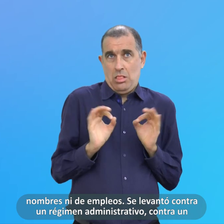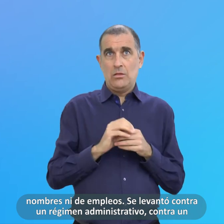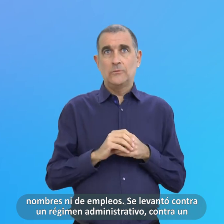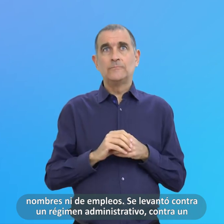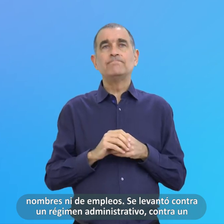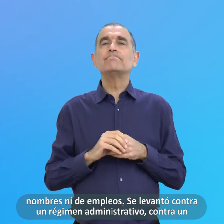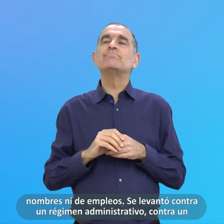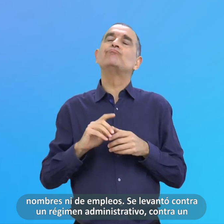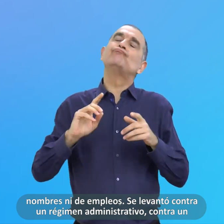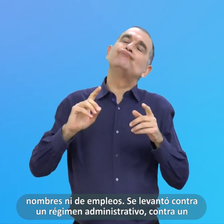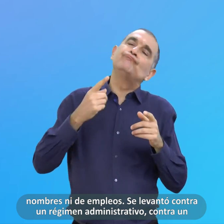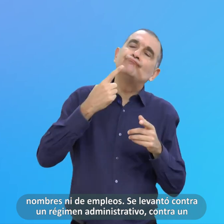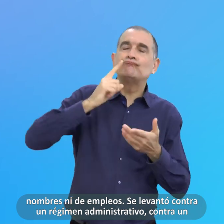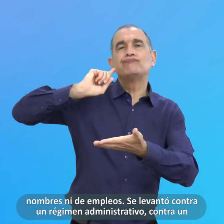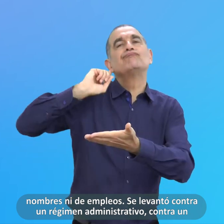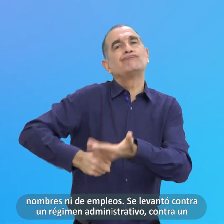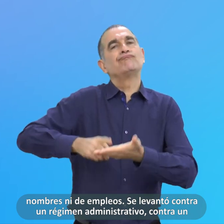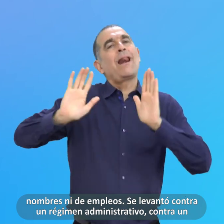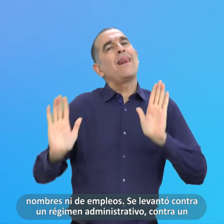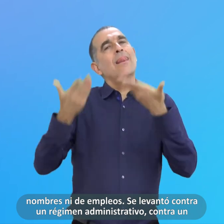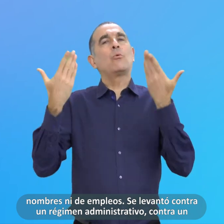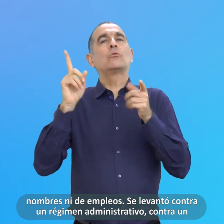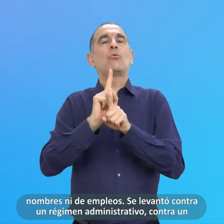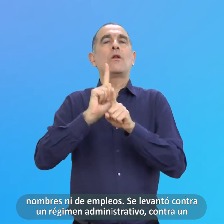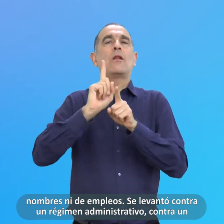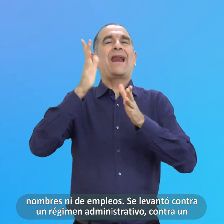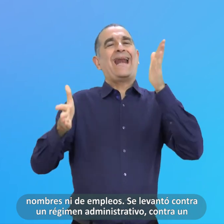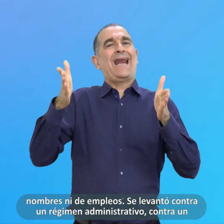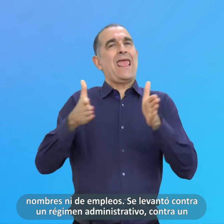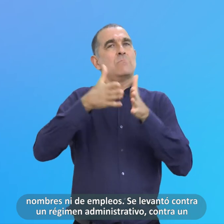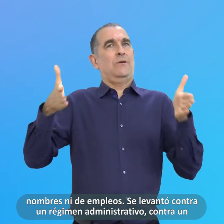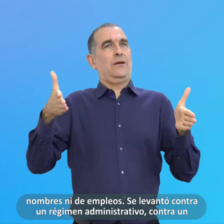Se Se Levantó Contra Un Régimen Administrativo